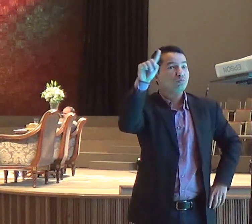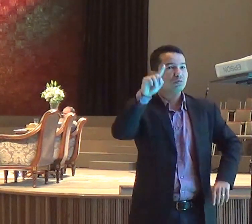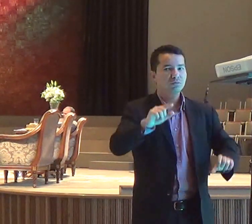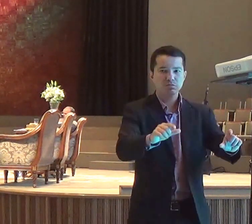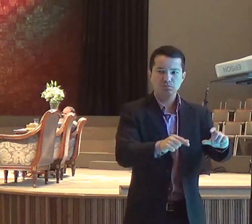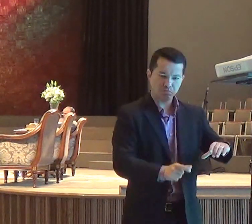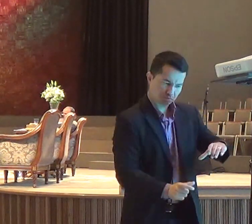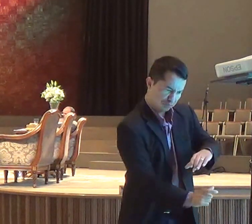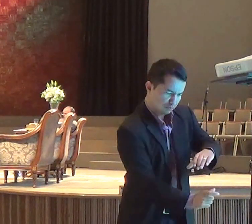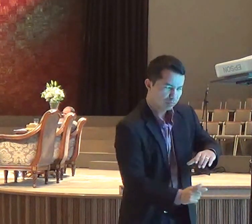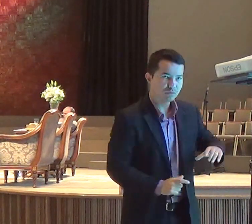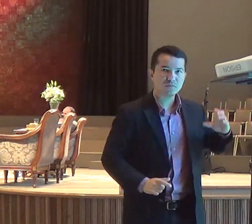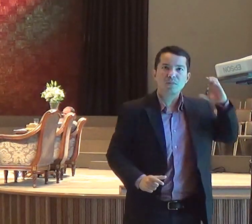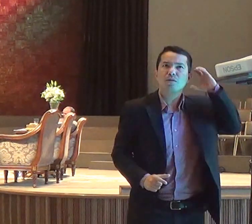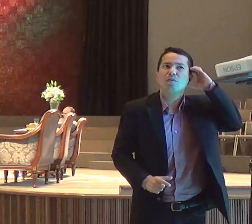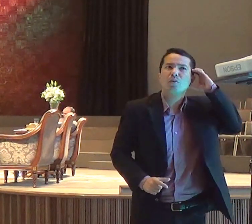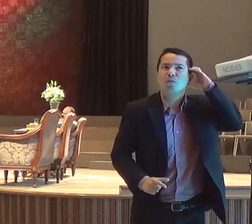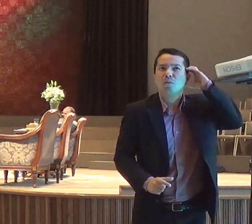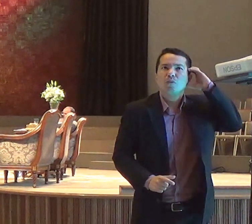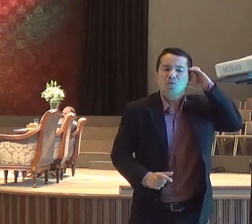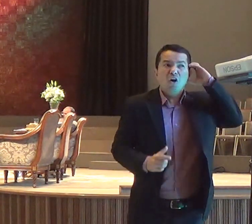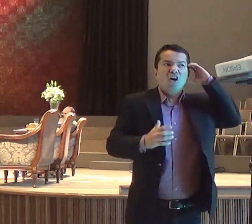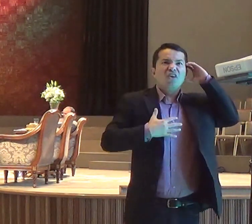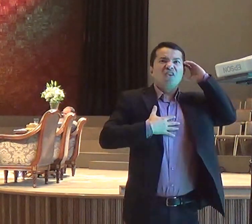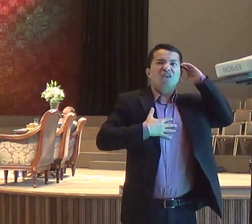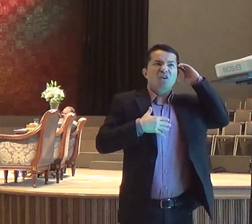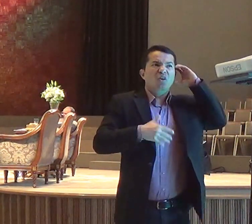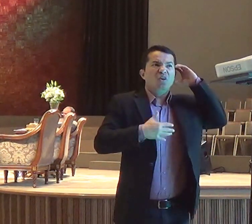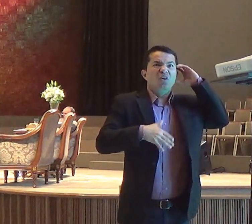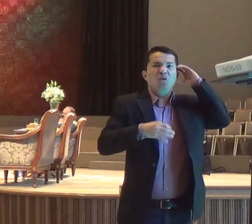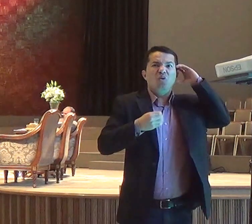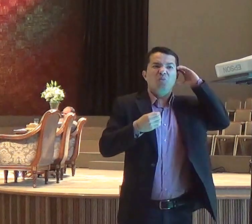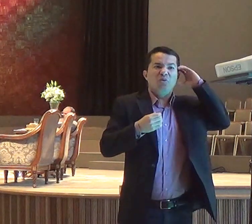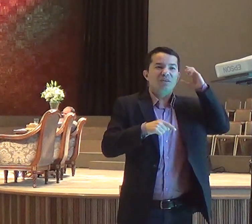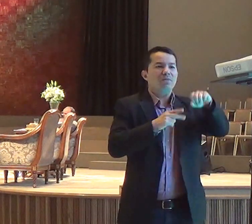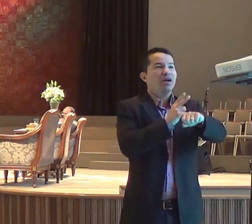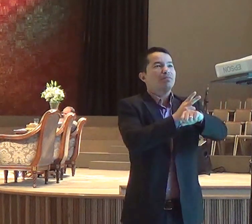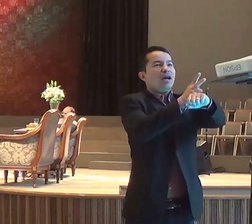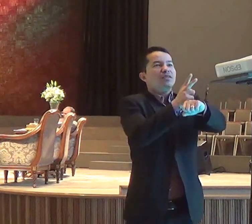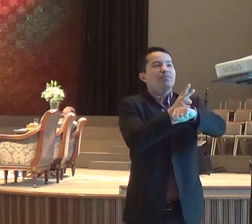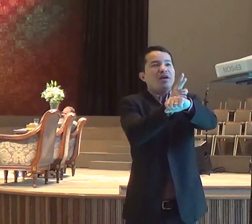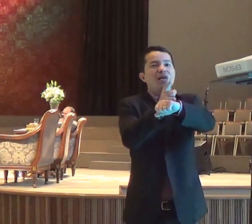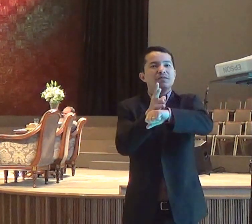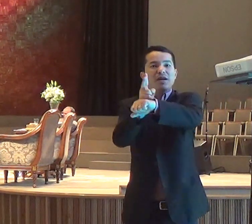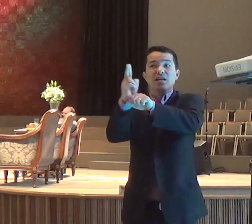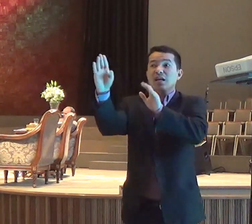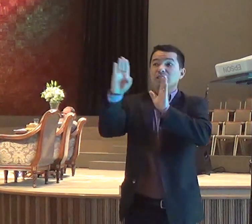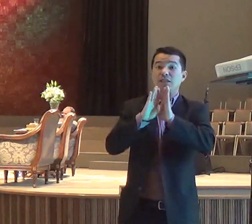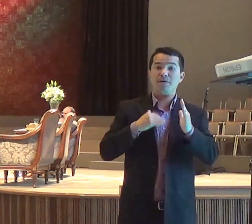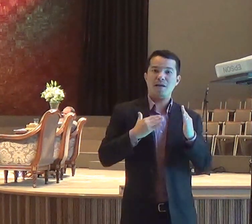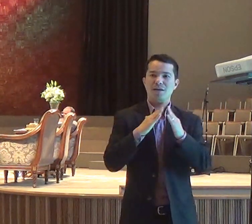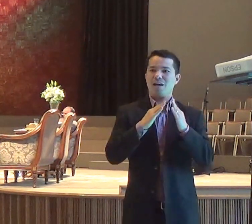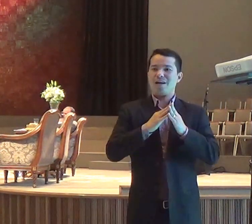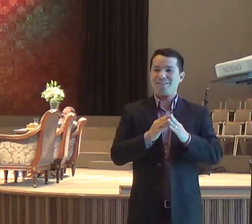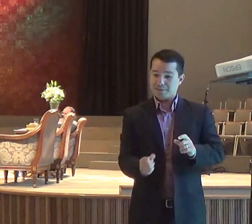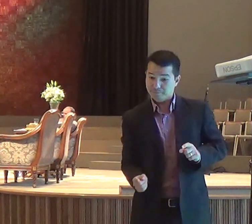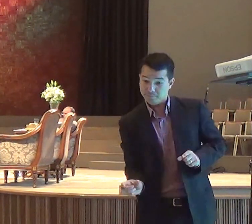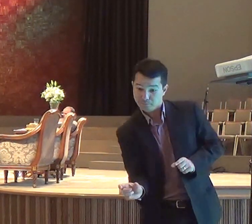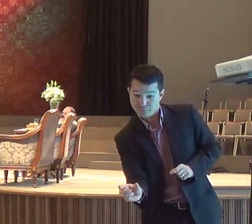como chegou lá? Não, um passou para o outro, outro passou para o outro, outro passou para o outro, de repente essa fita que tinha passado, a mão de três